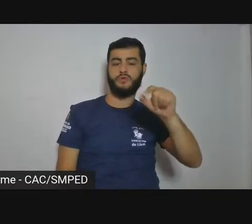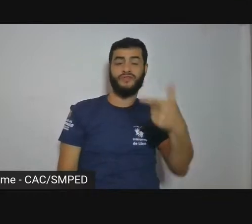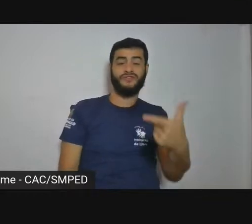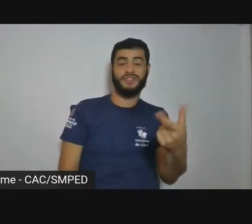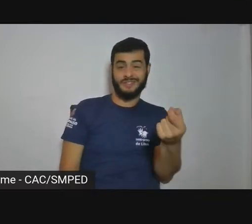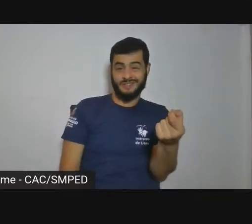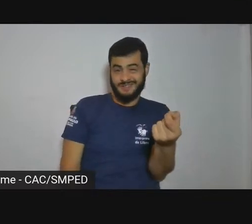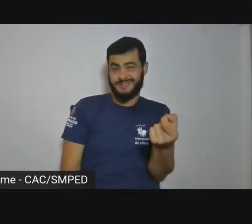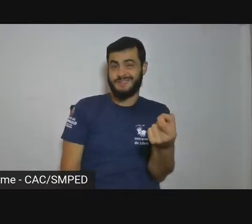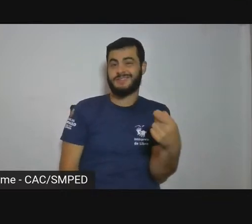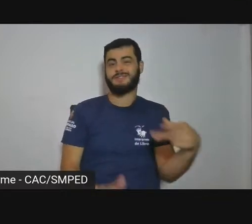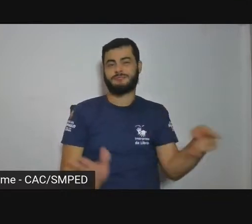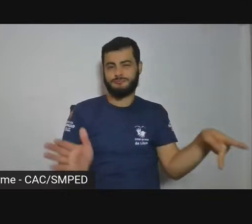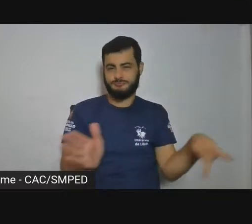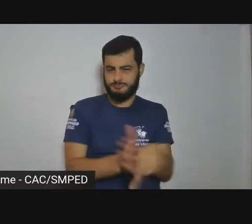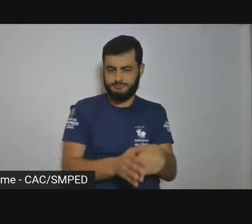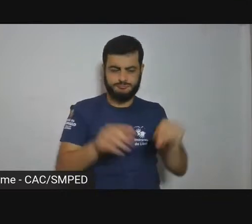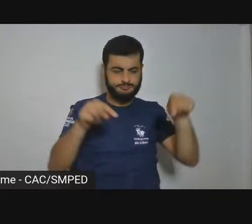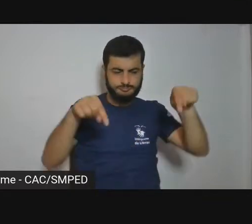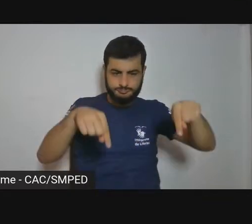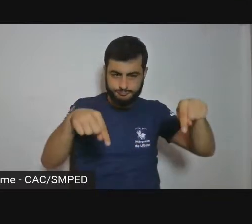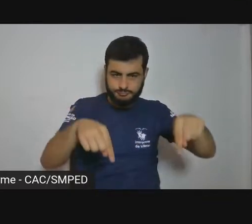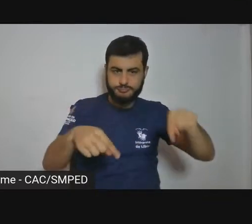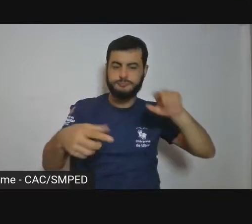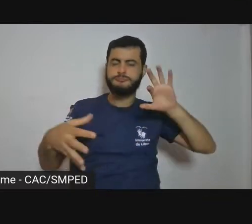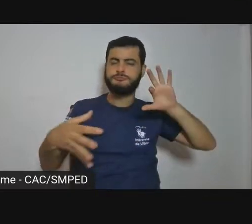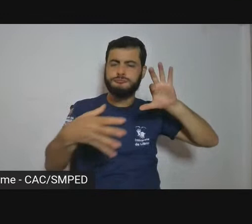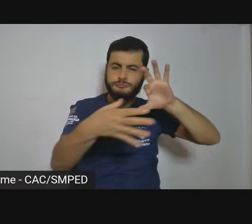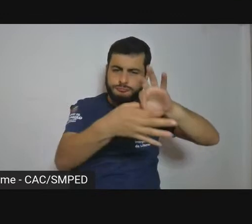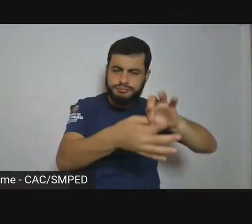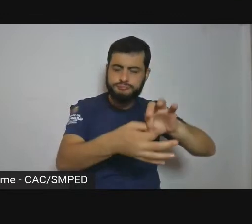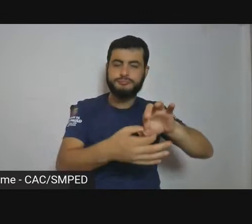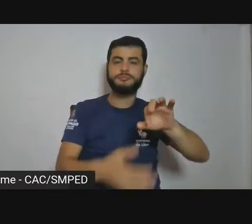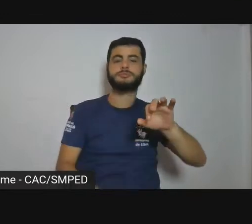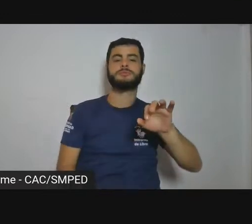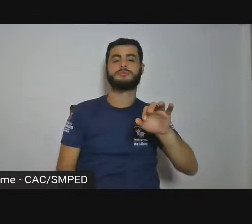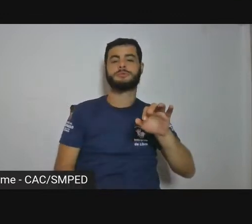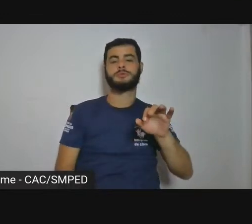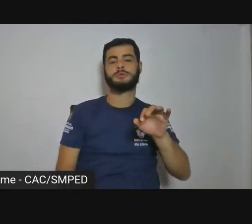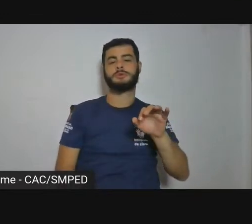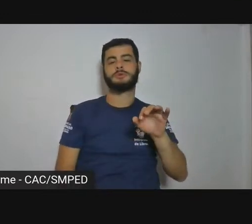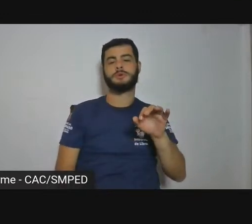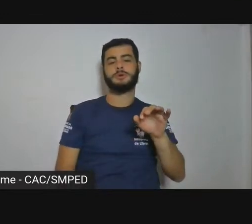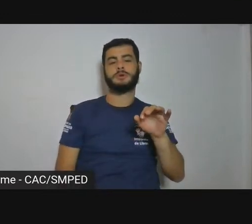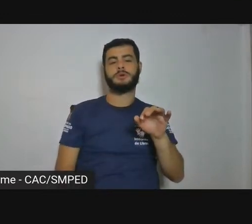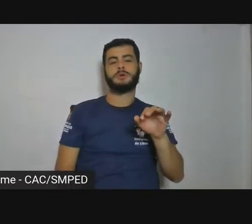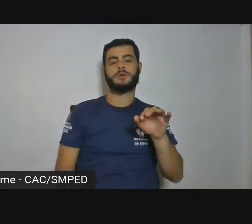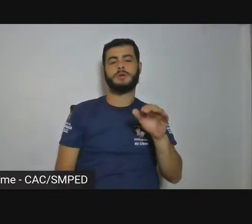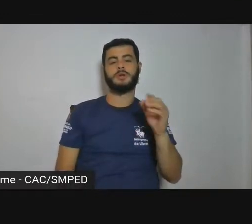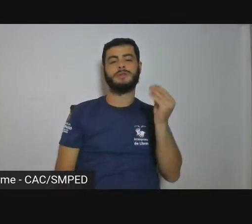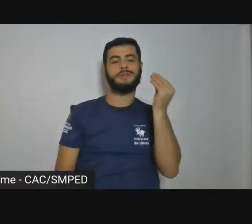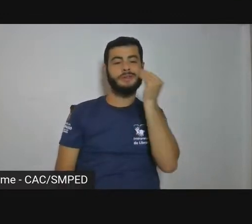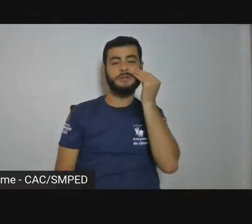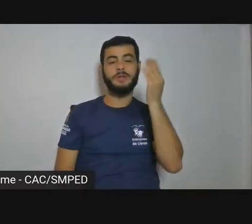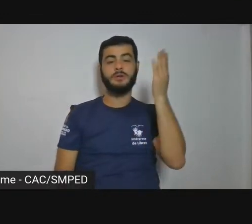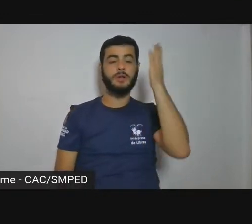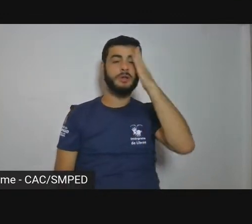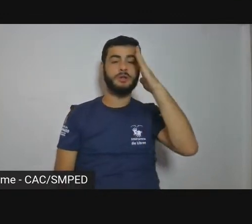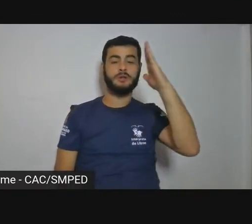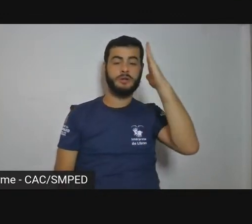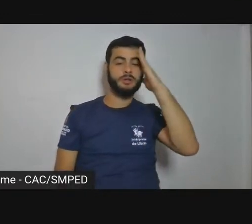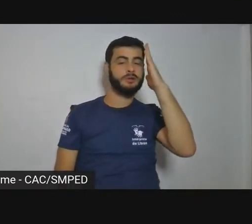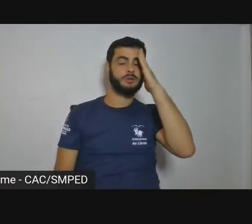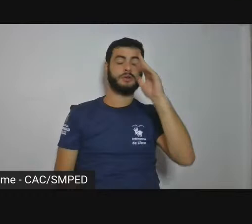que se explica um pouco até na heteronímia e nessa tendência à fissionalidade da imagem